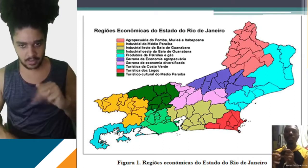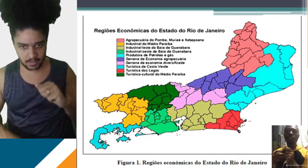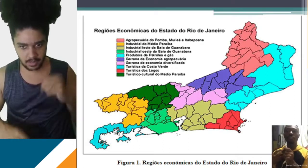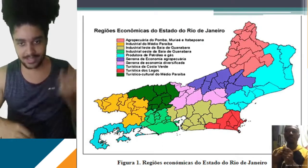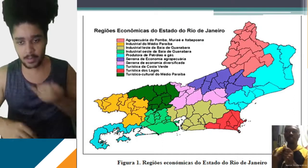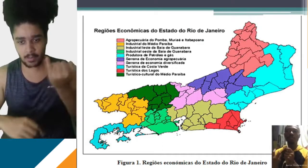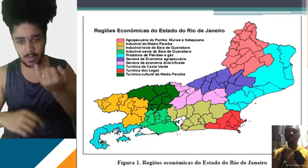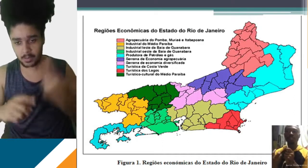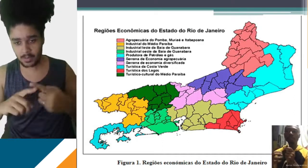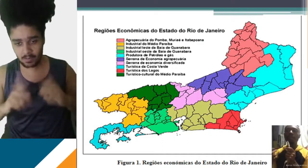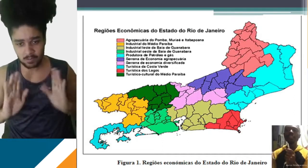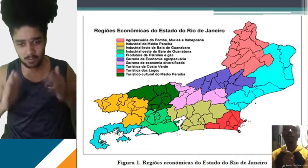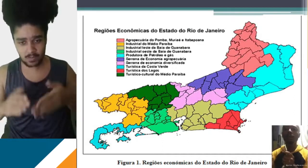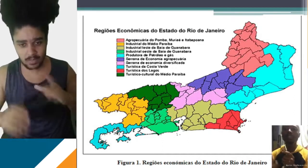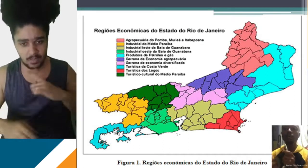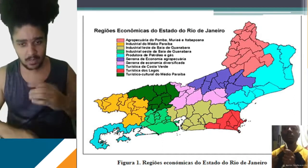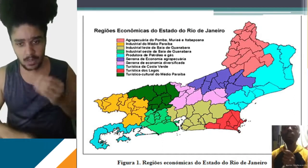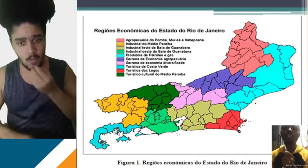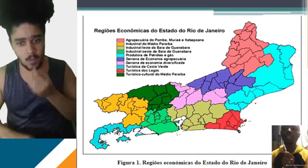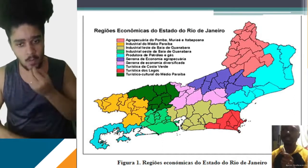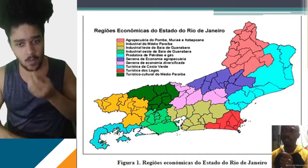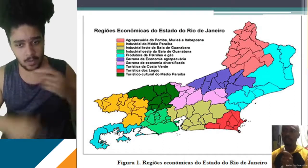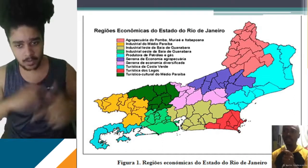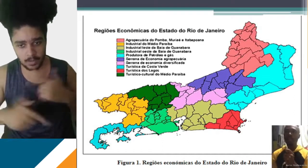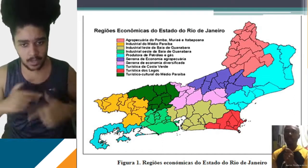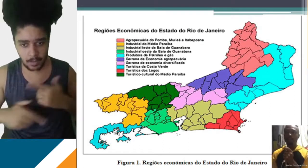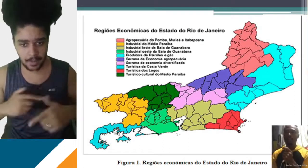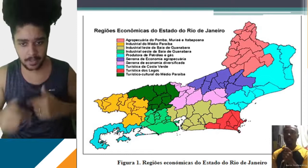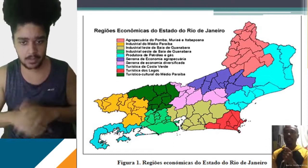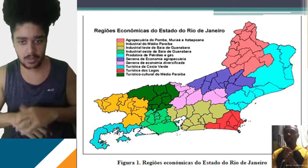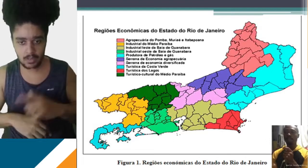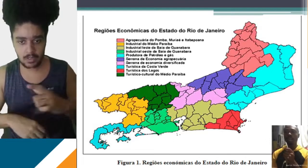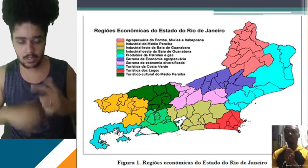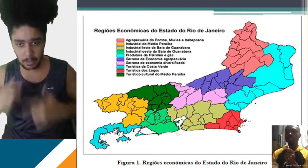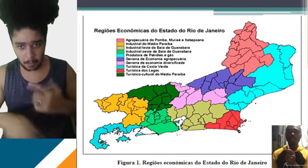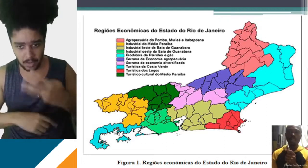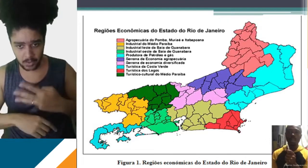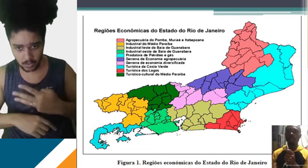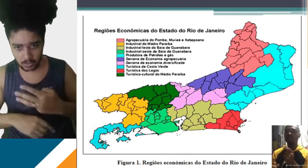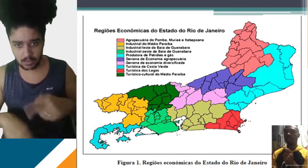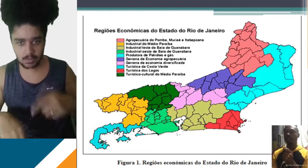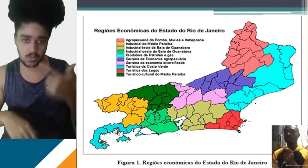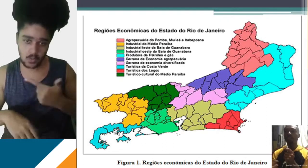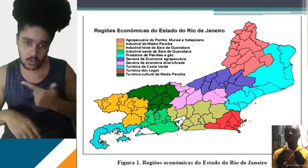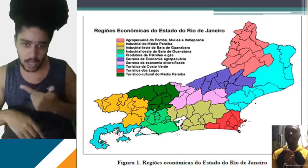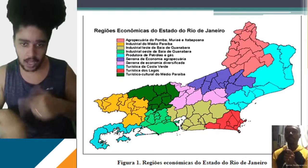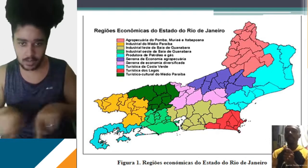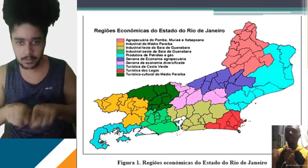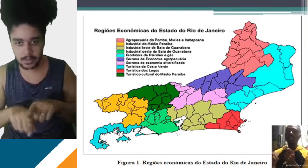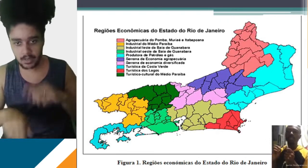porque é uma região que vai se concentrar principalmente nas oportunidades de trabalho, beleza? Trabalho terciário, trabalho